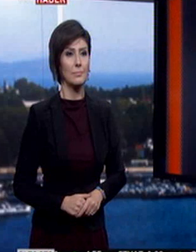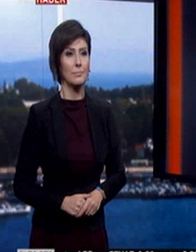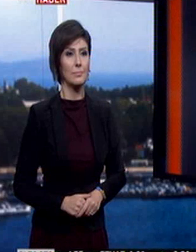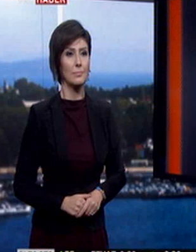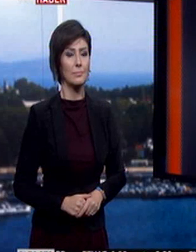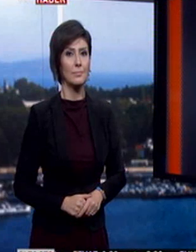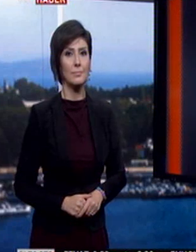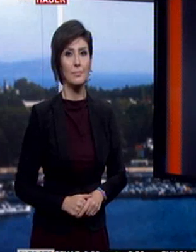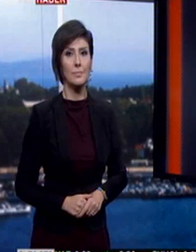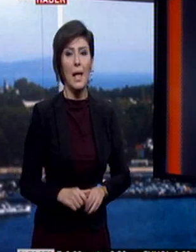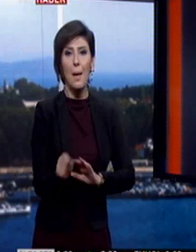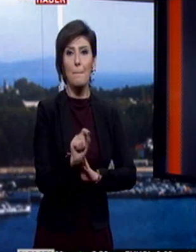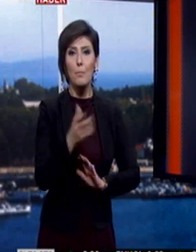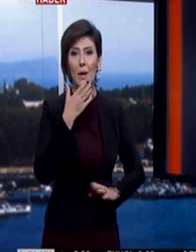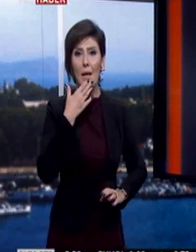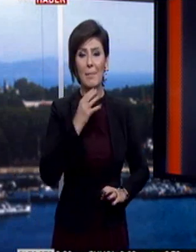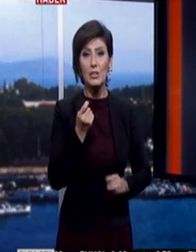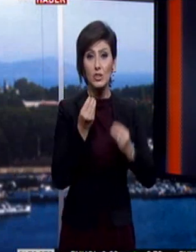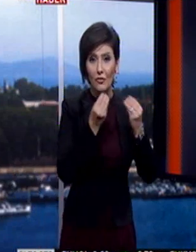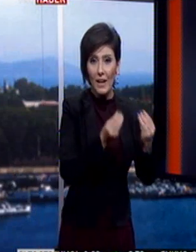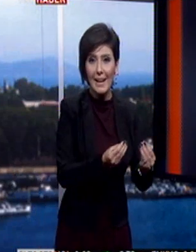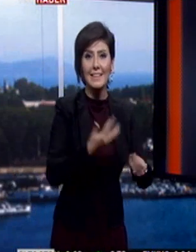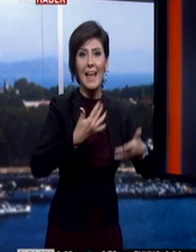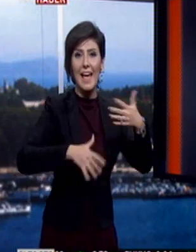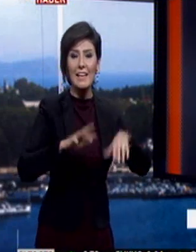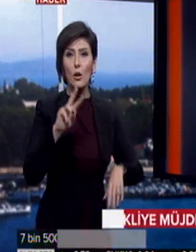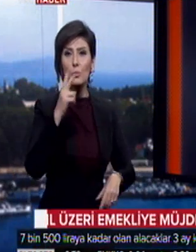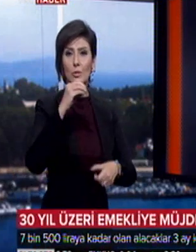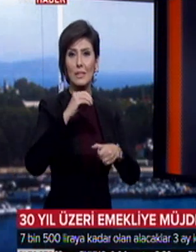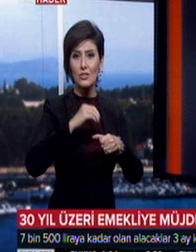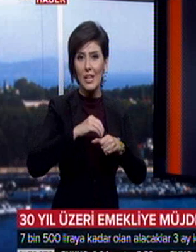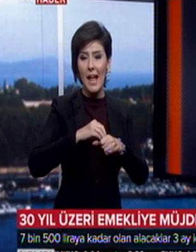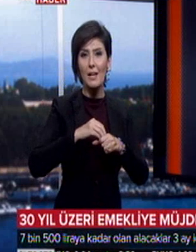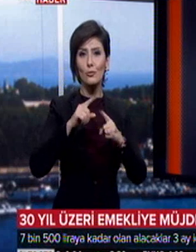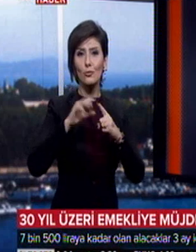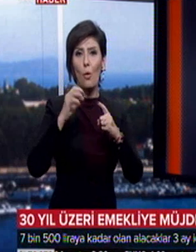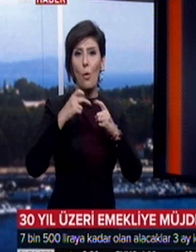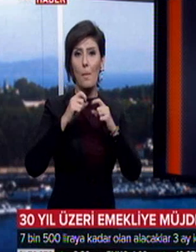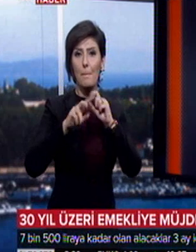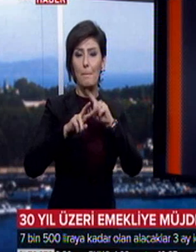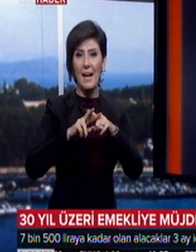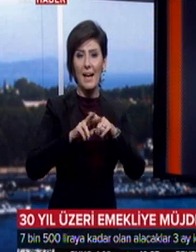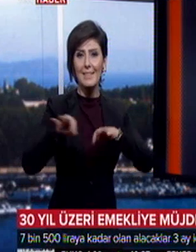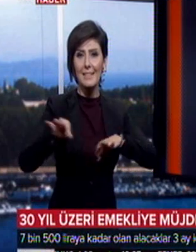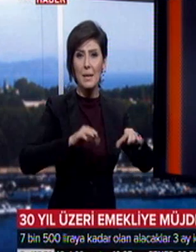Memur emeklisine, işverene ve engelliye müjdeler içeren torba tasarı meclis genel kurulunda.